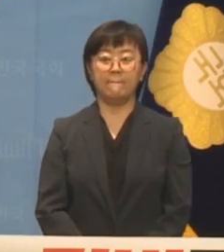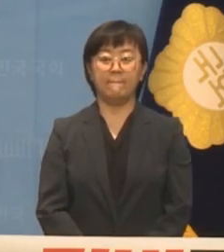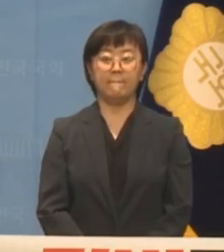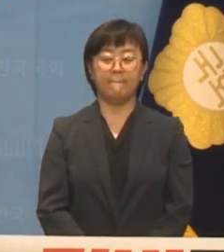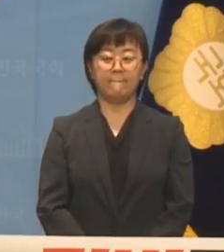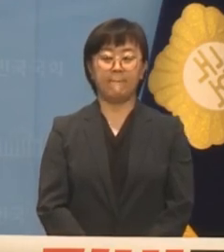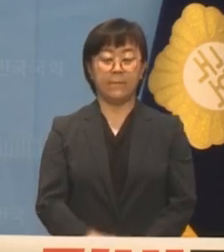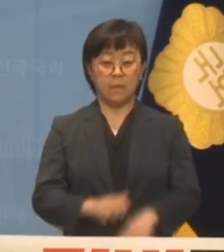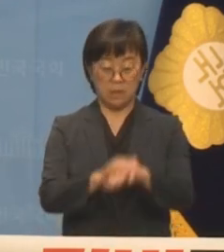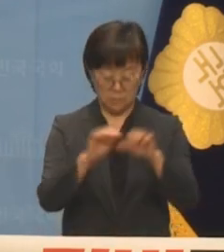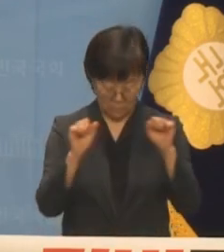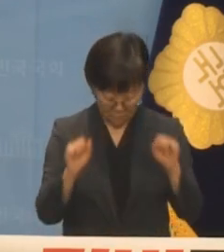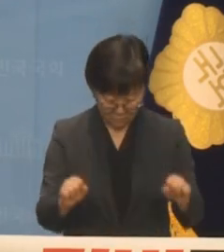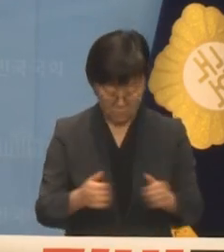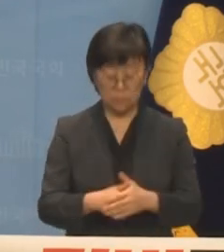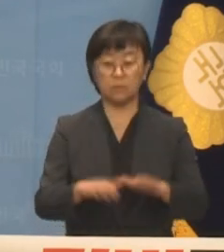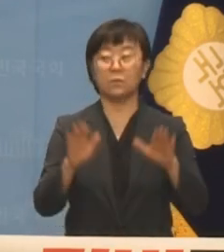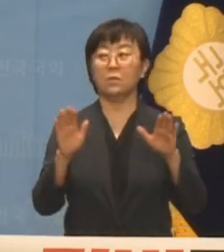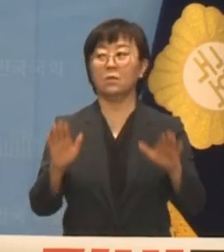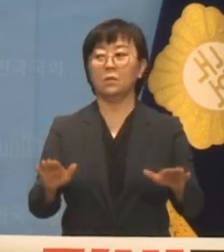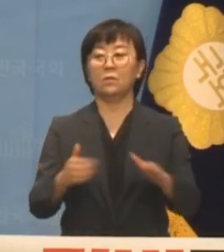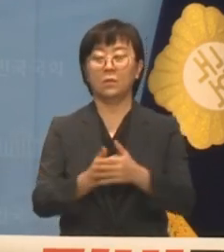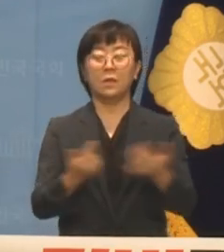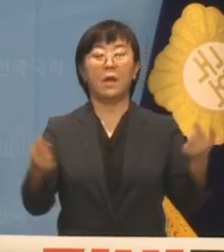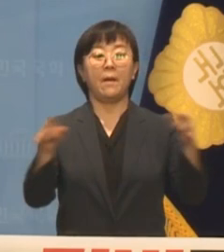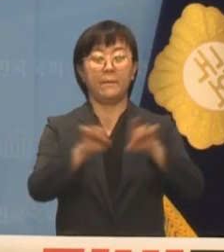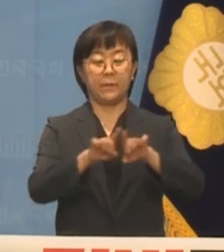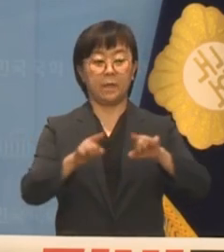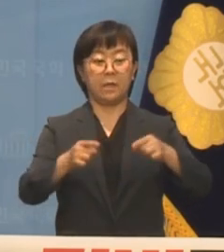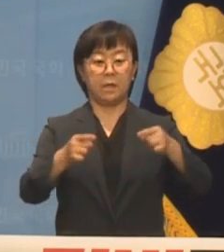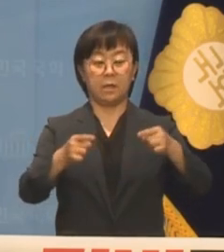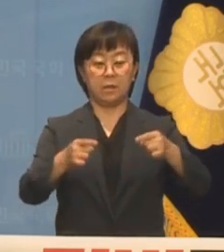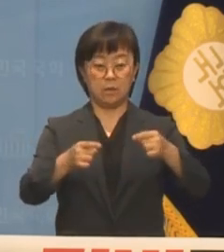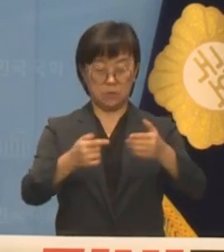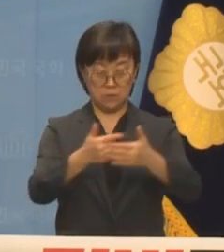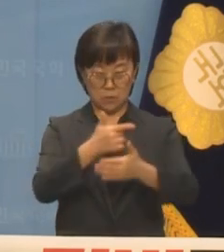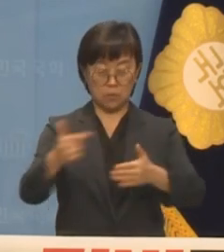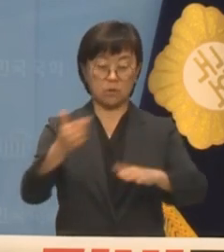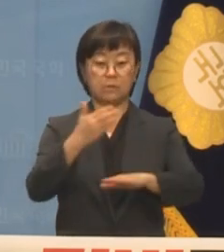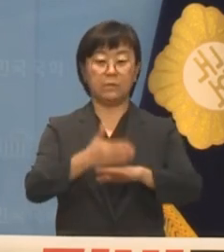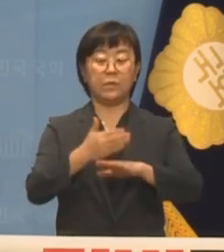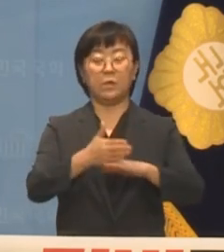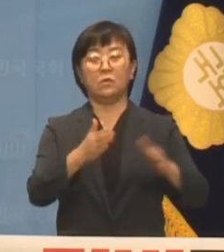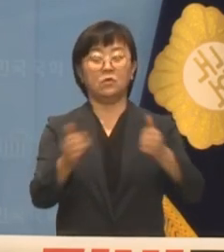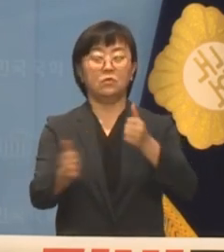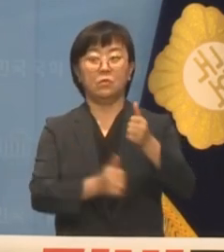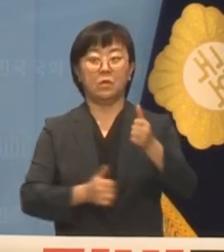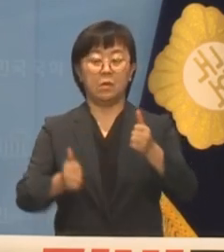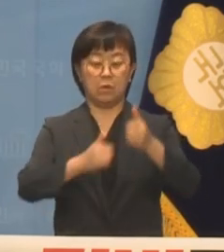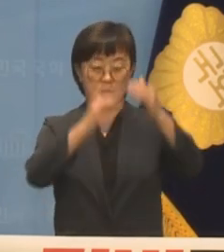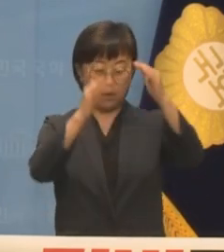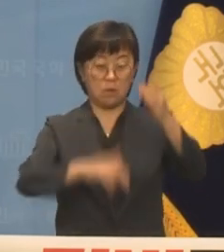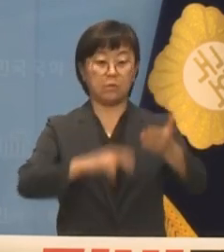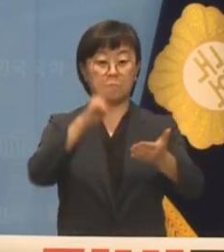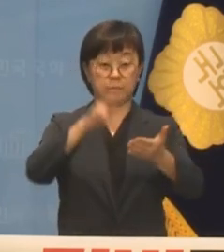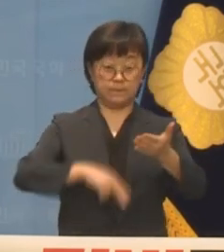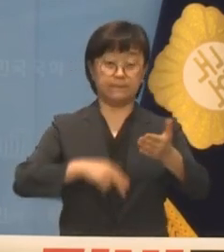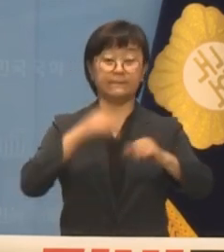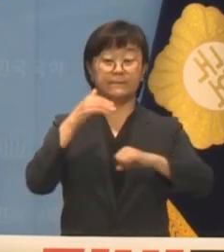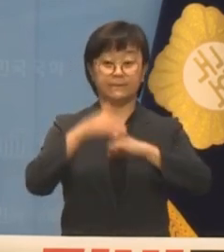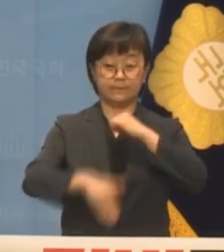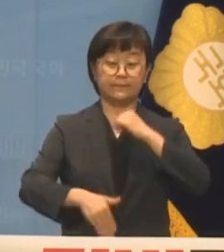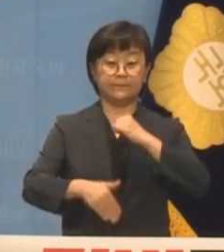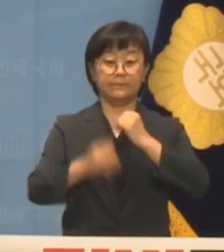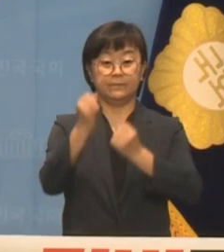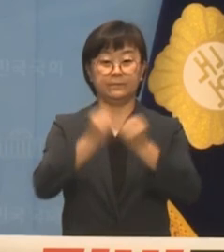안녕하십니까 오늘 이렇게 함께해 주셔서 대단히 감사합니다 저는 준비해온 성명서를 낭농하는 형식으로